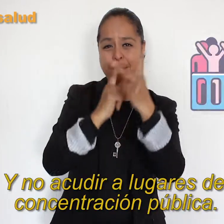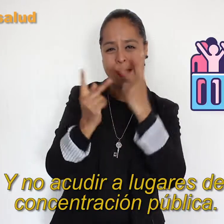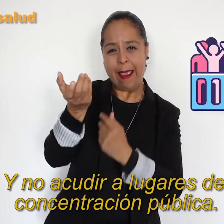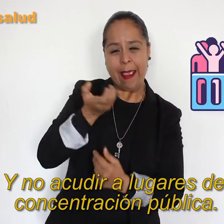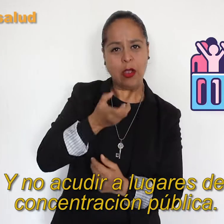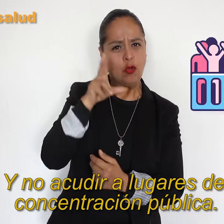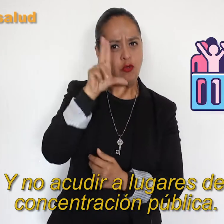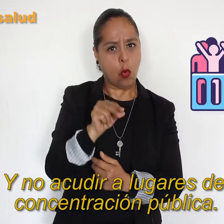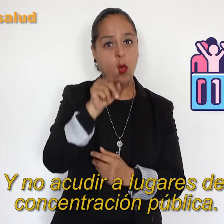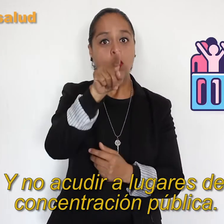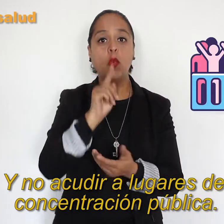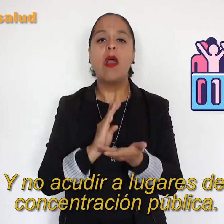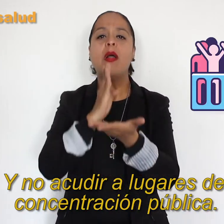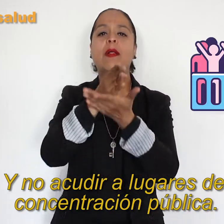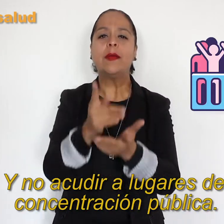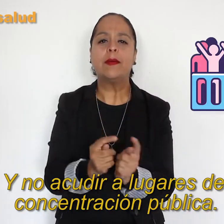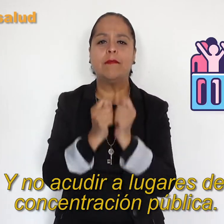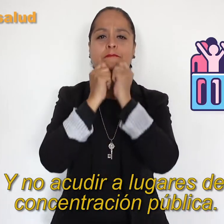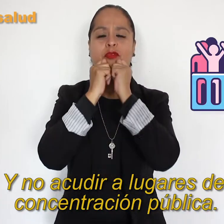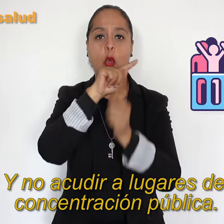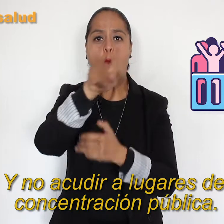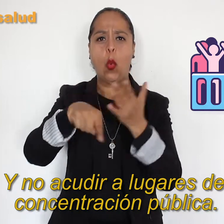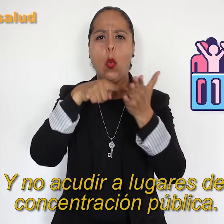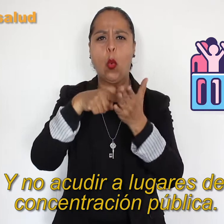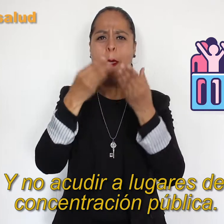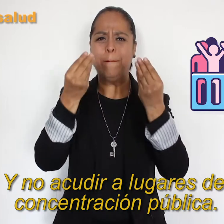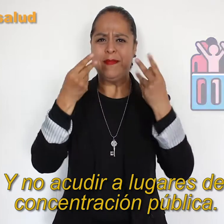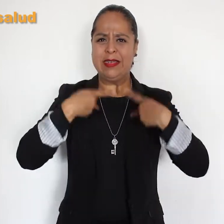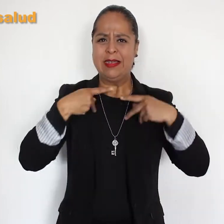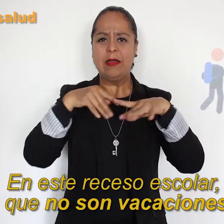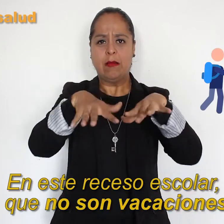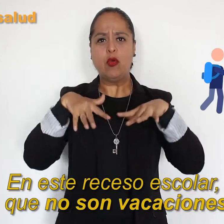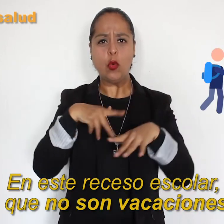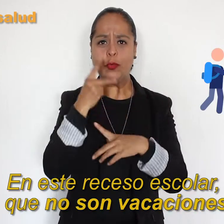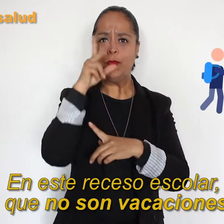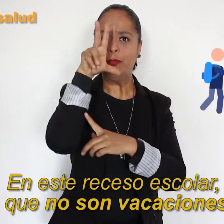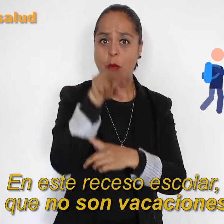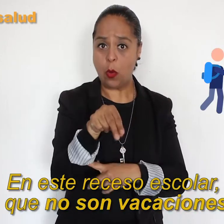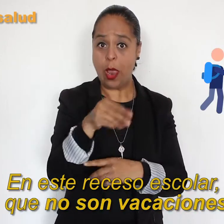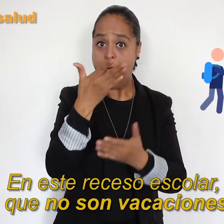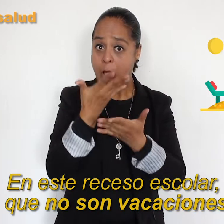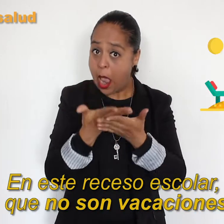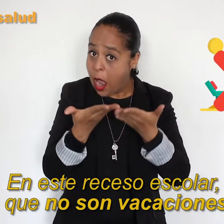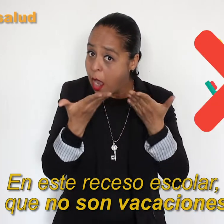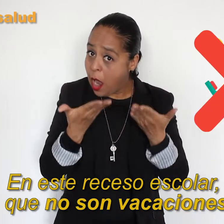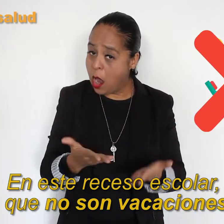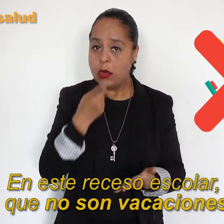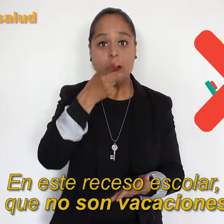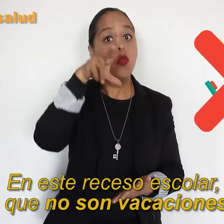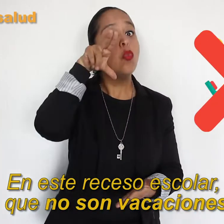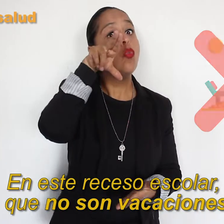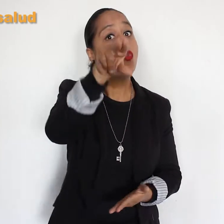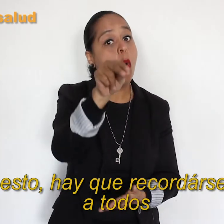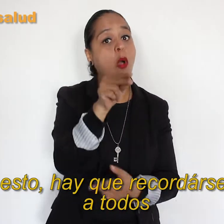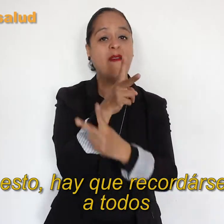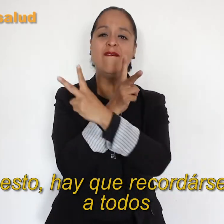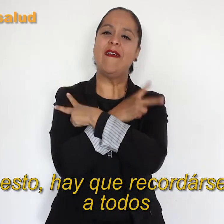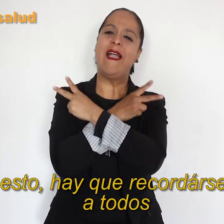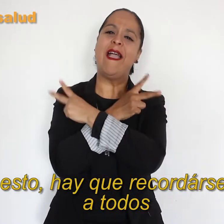no acudir a lugares de concentración pública. En este receso escolar, que no son vacaciones y esto hay que